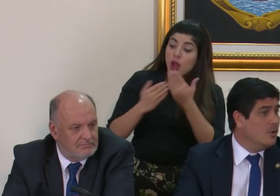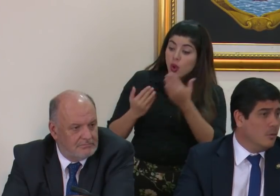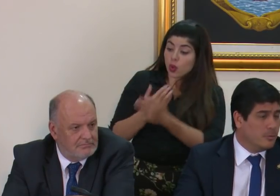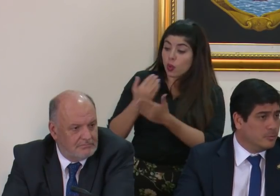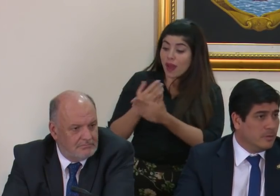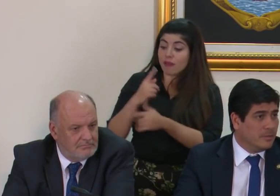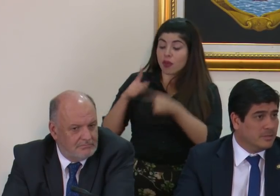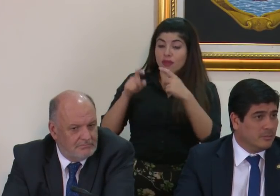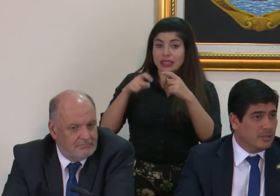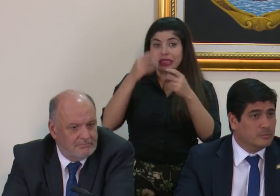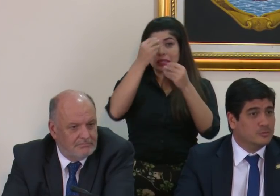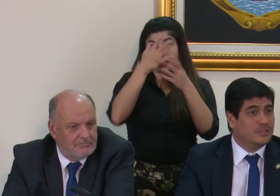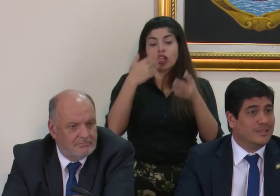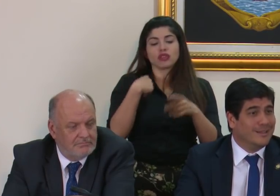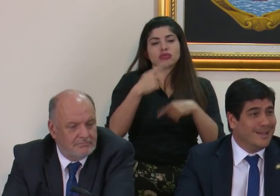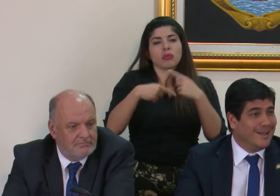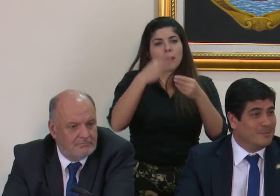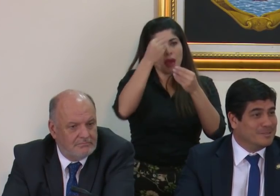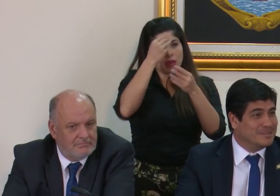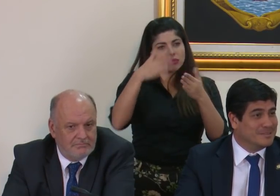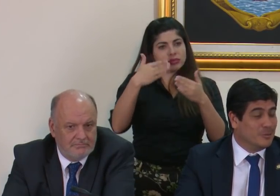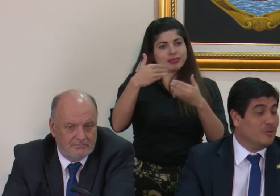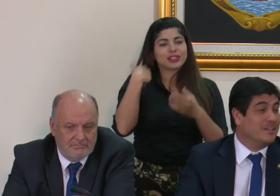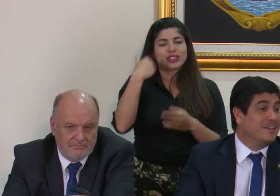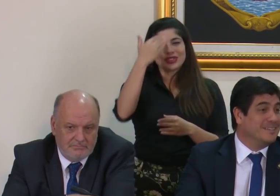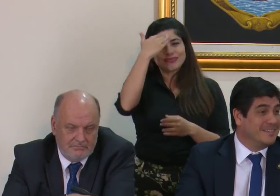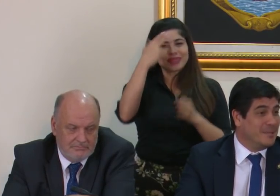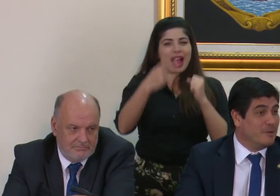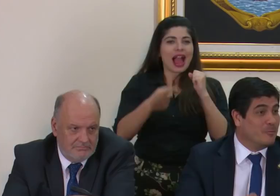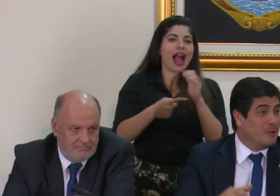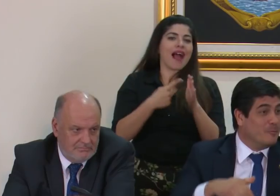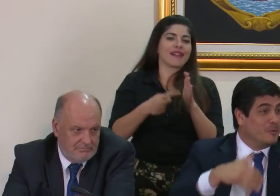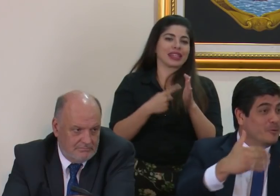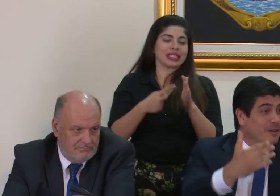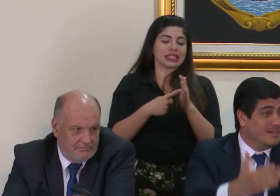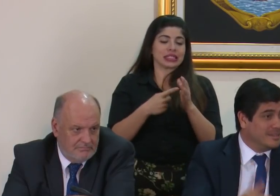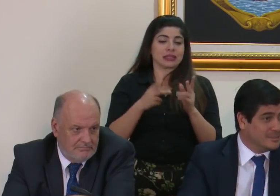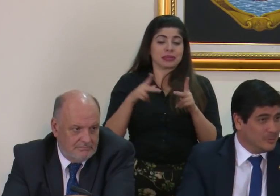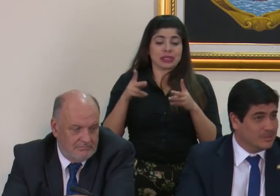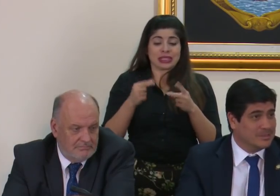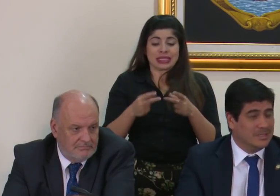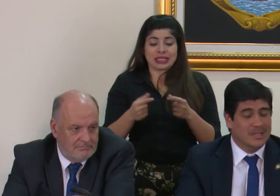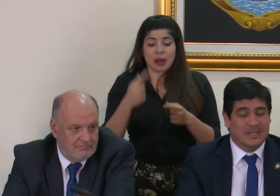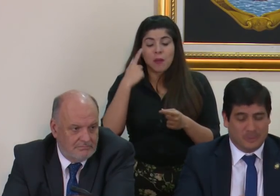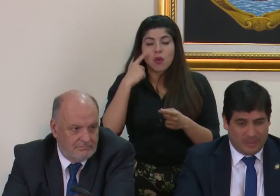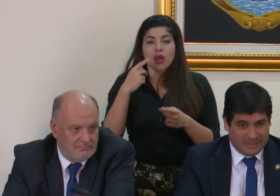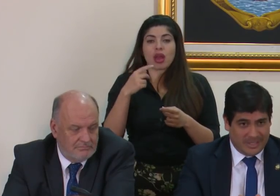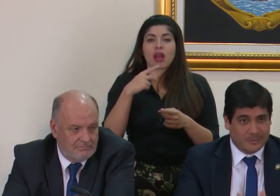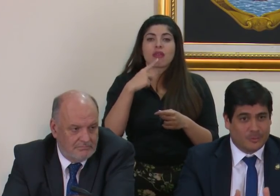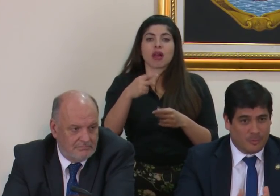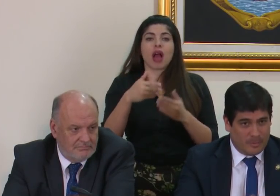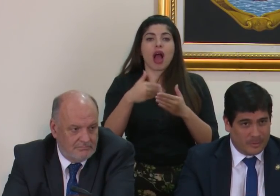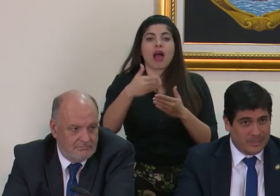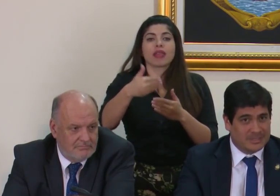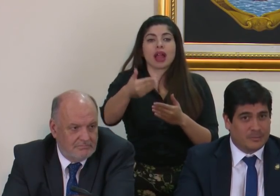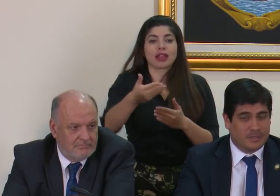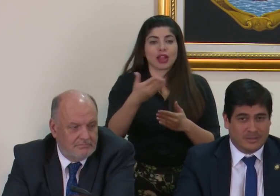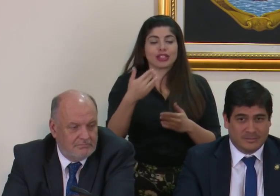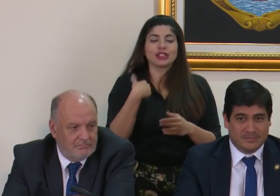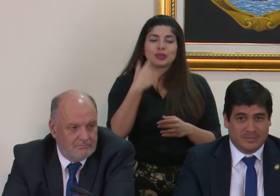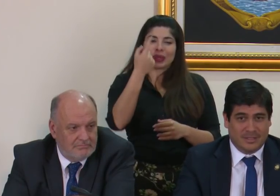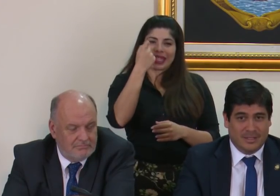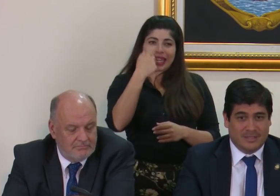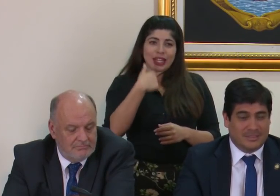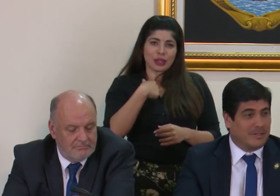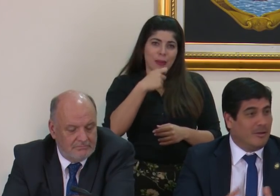sentido oportunamente lo haremos yo sé que hay veces como el día de ayer que hay premura porque uno adelante las cosas y yo lo entiendo como periodista